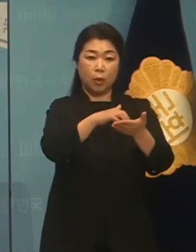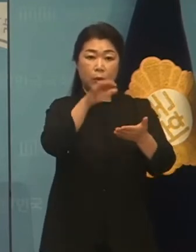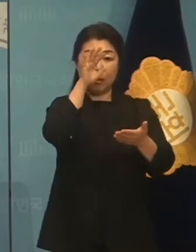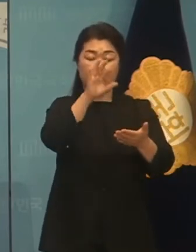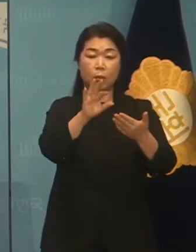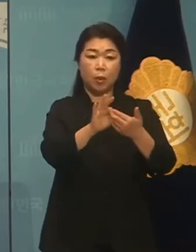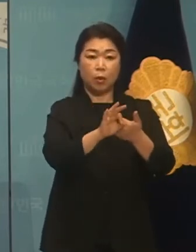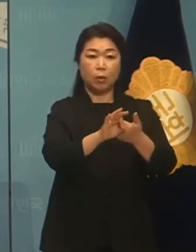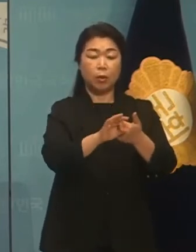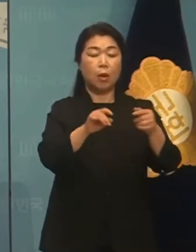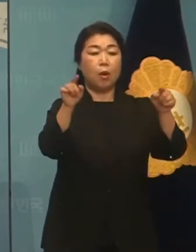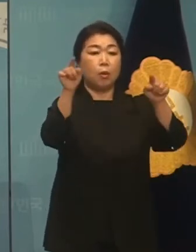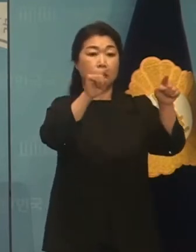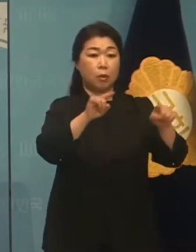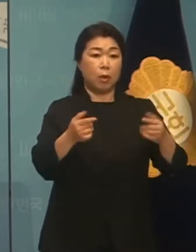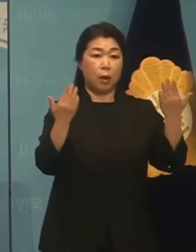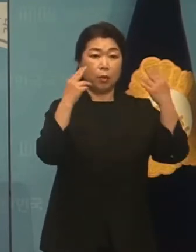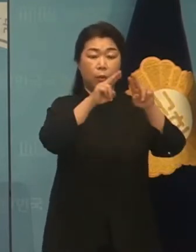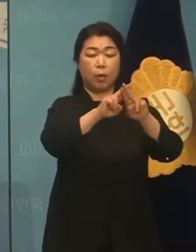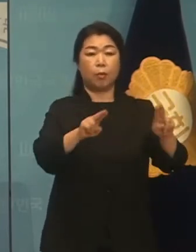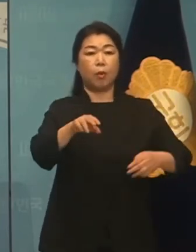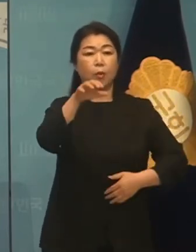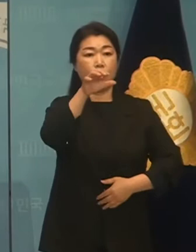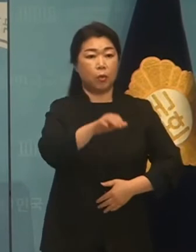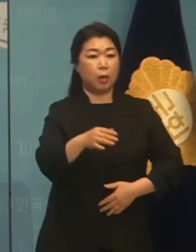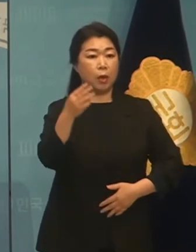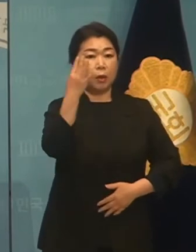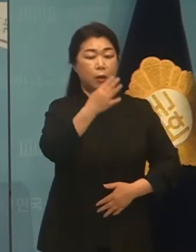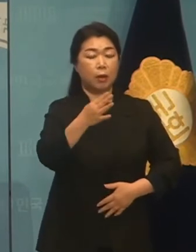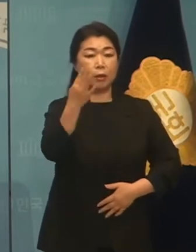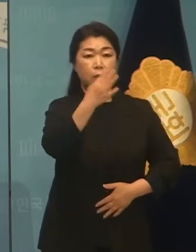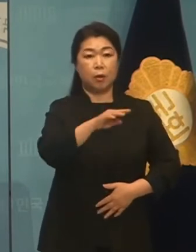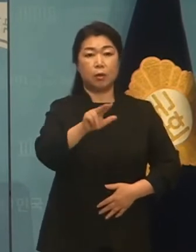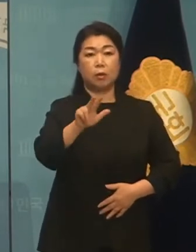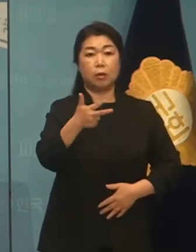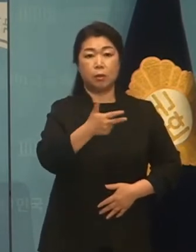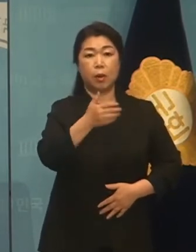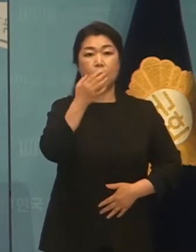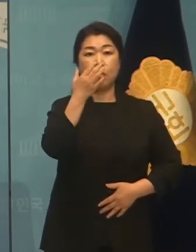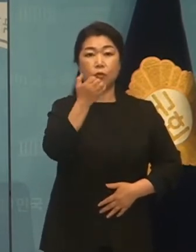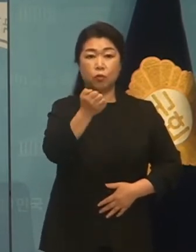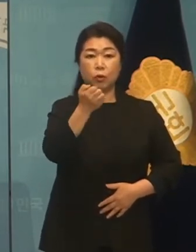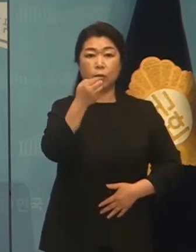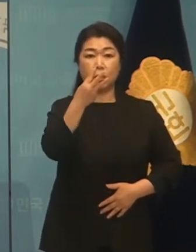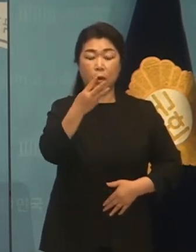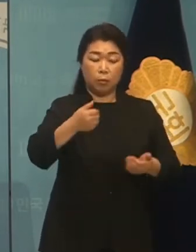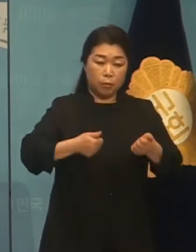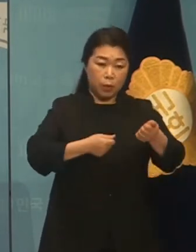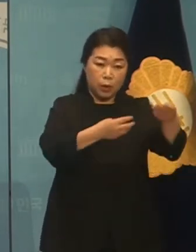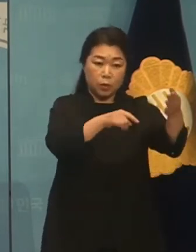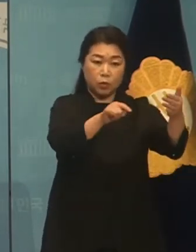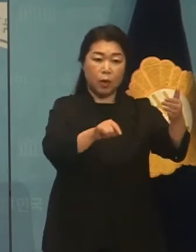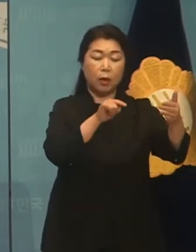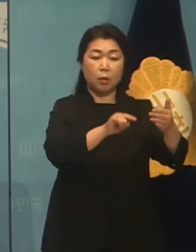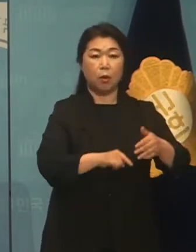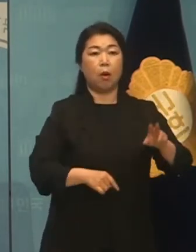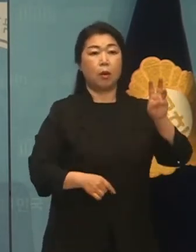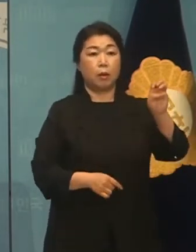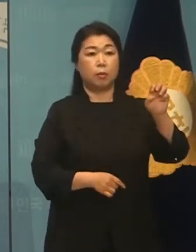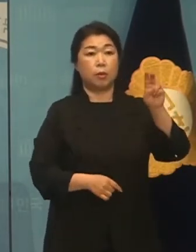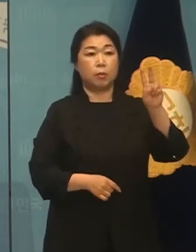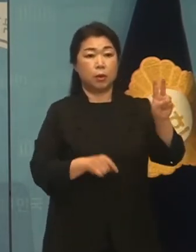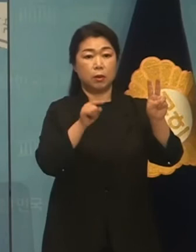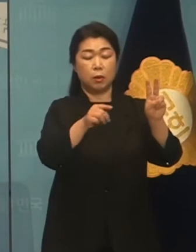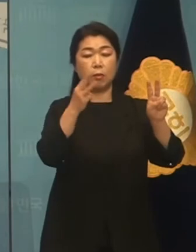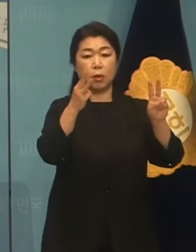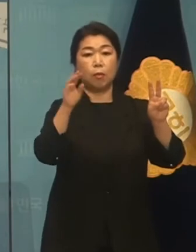전국 폐교 4,793필지 중 32.3%에